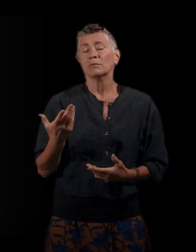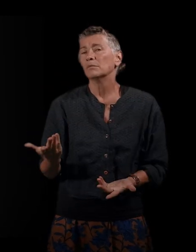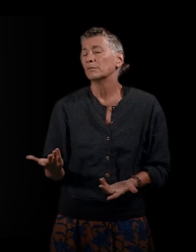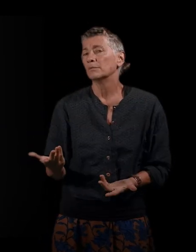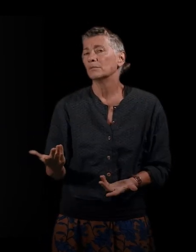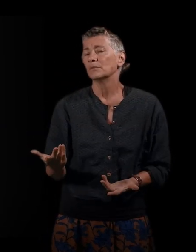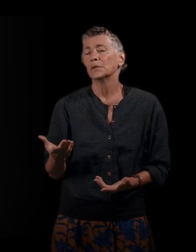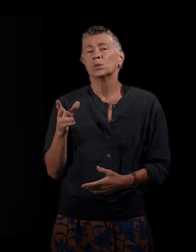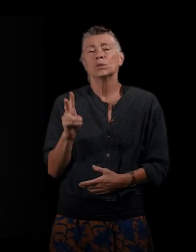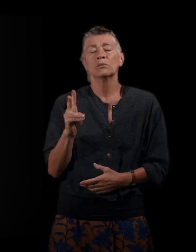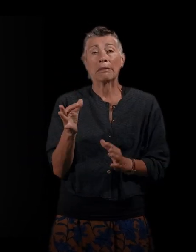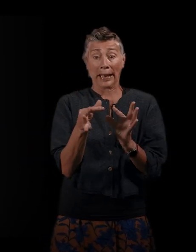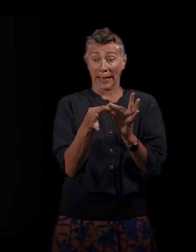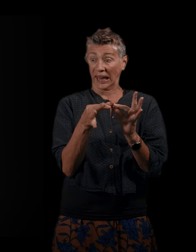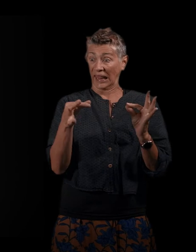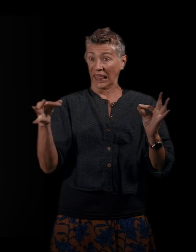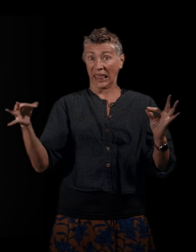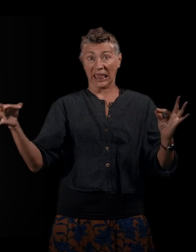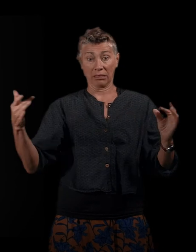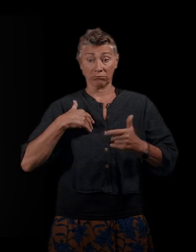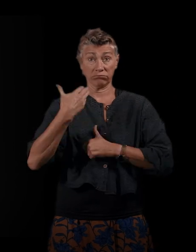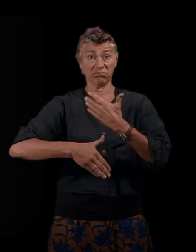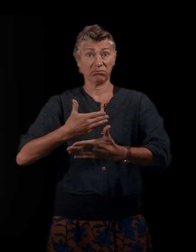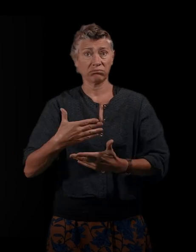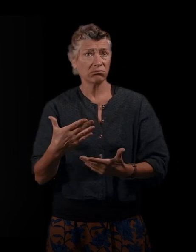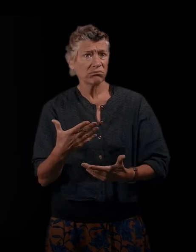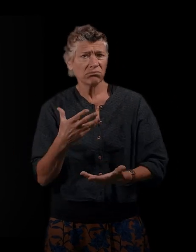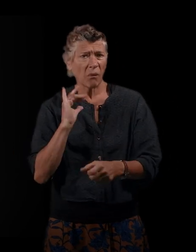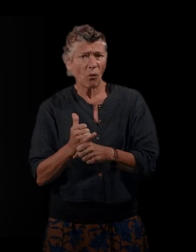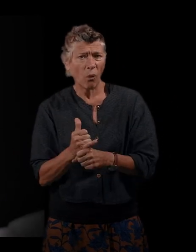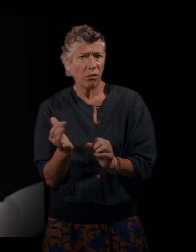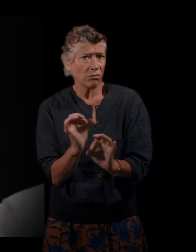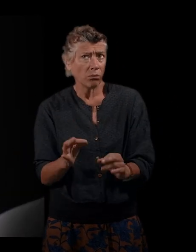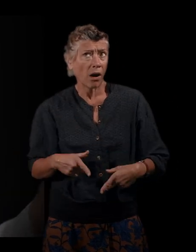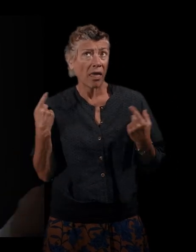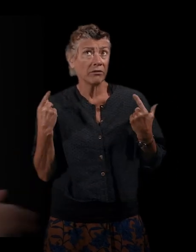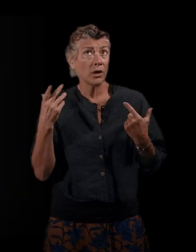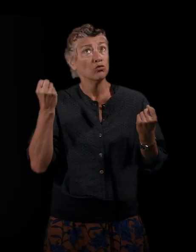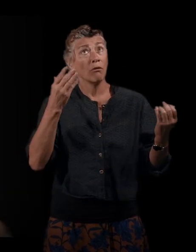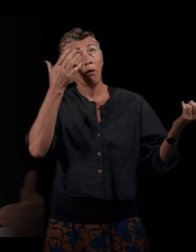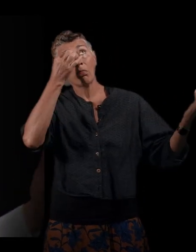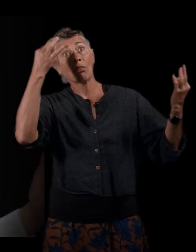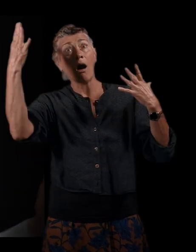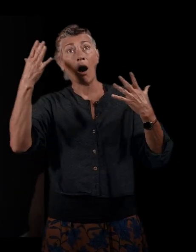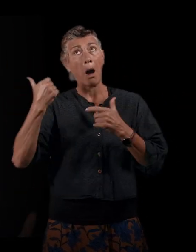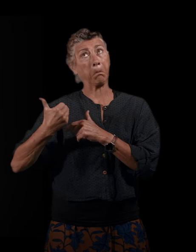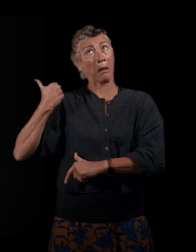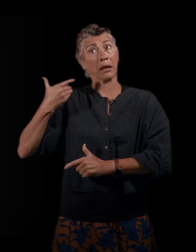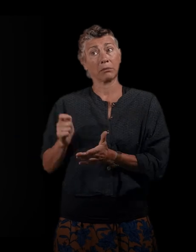'existe pas. C'est-à que n'existe pas dans la vie. On pense le temps comme passé, présent, futur, comme une espèce de flèche. Mais en